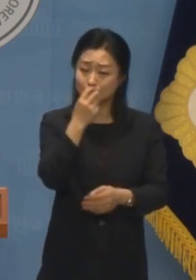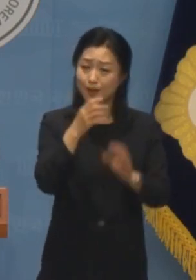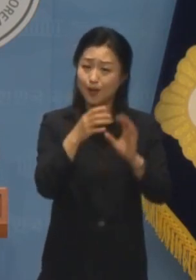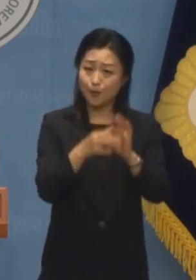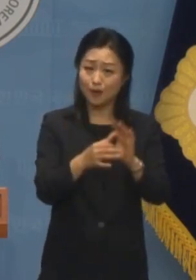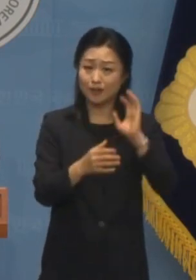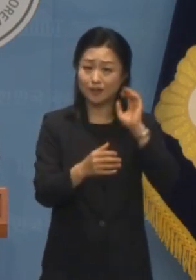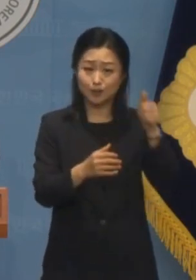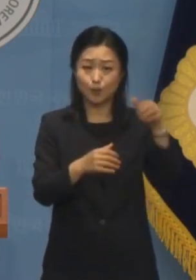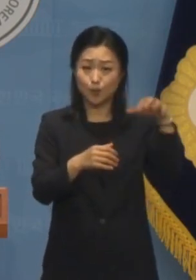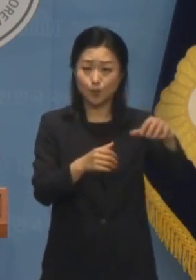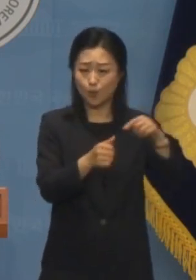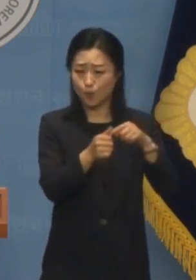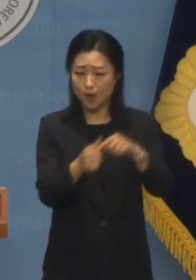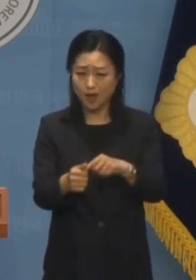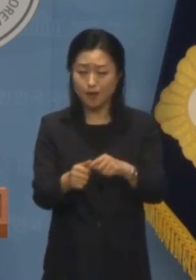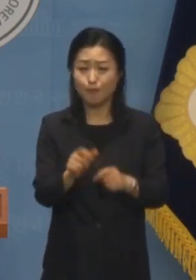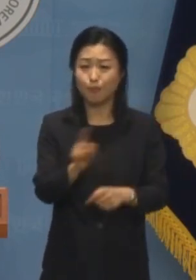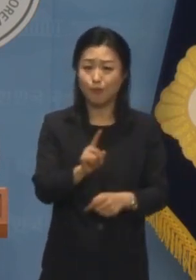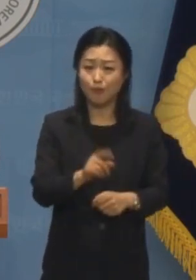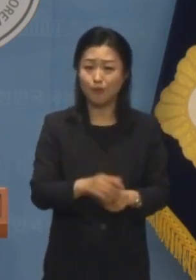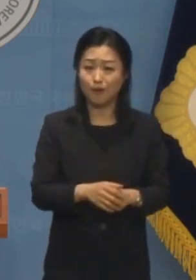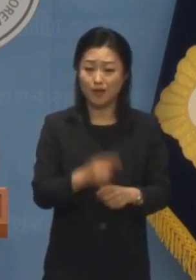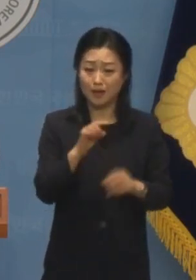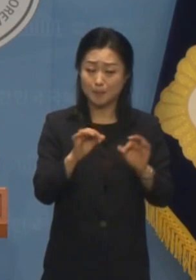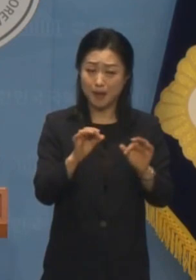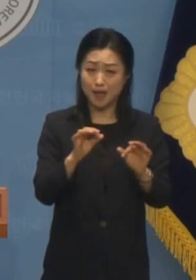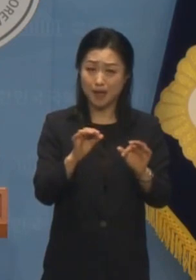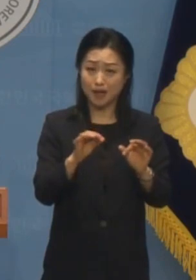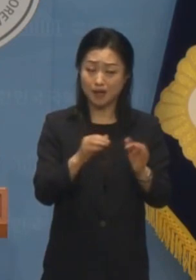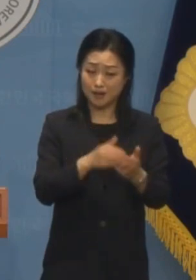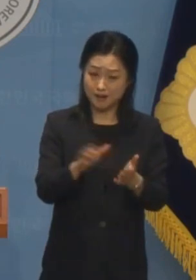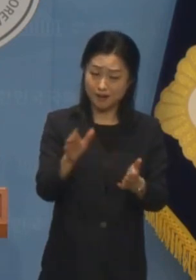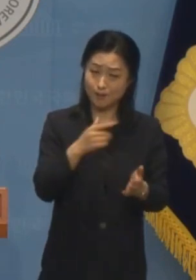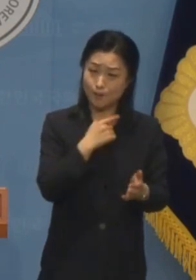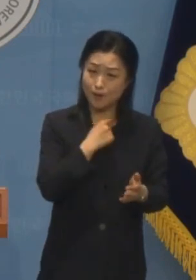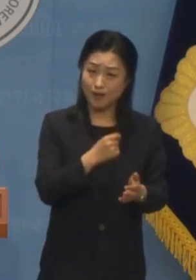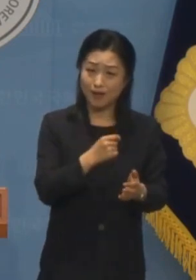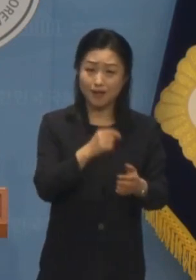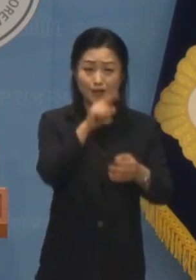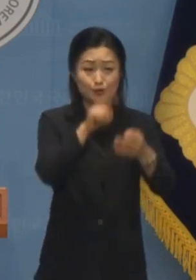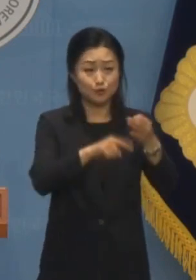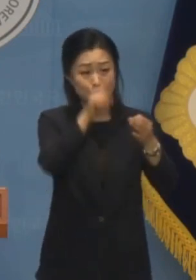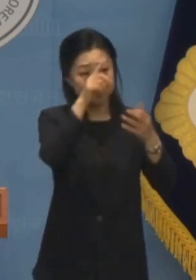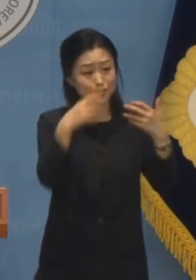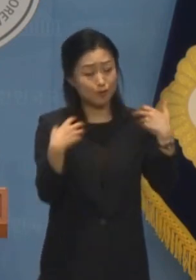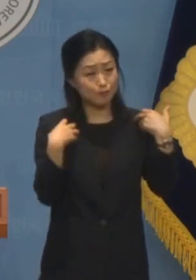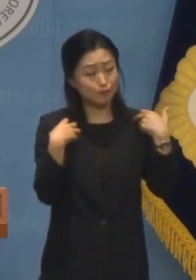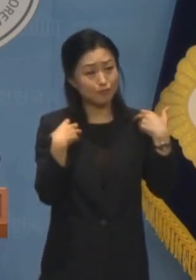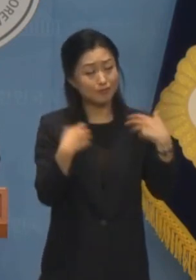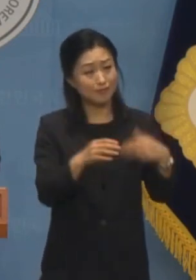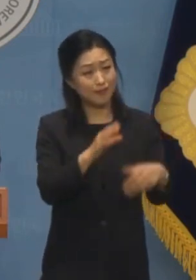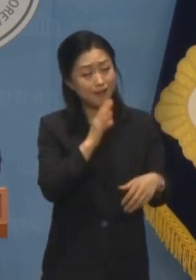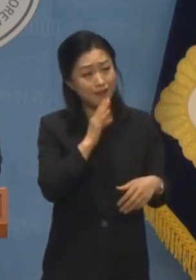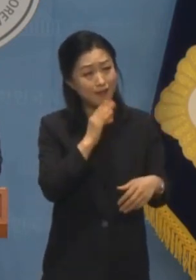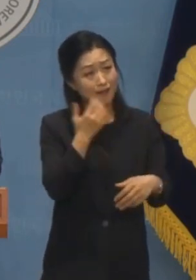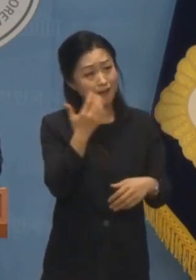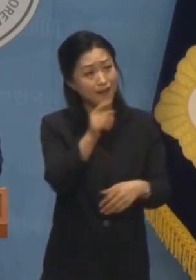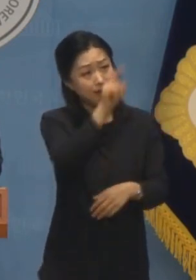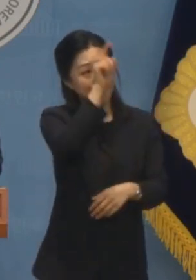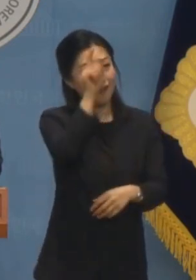대통령실의 외압 의혹은 마약과의 전쟁을 강조해온 윤석열 정권의 근본적인 불신을